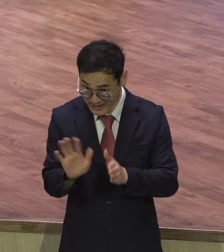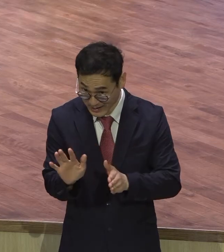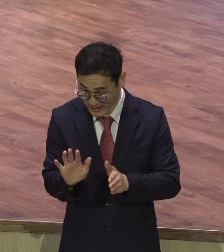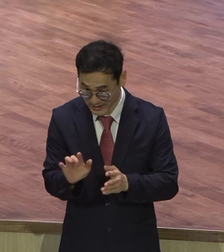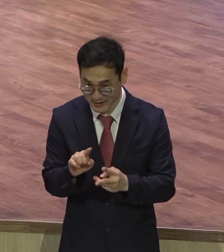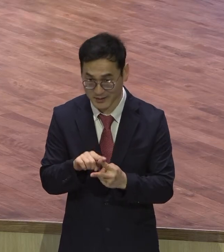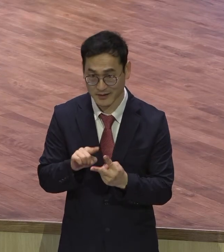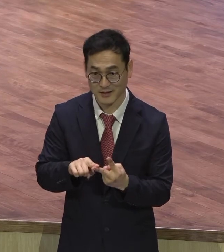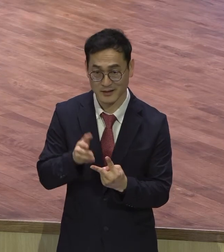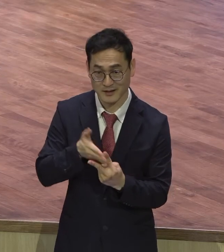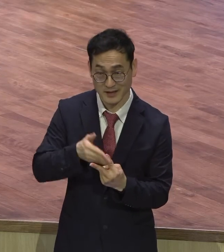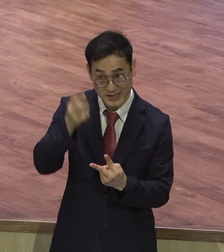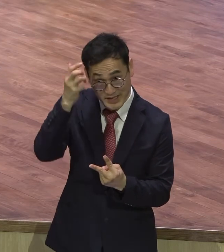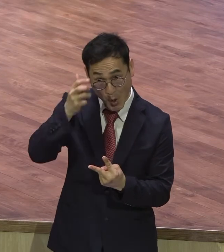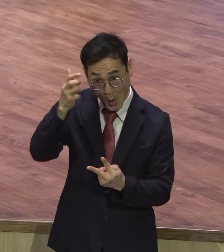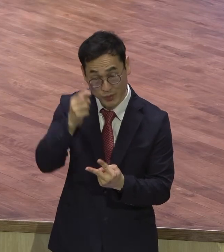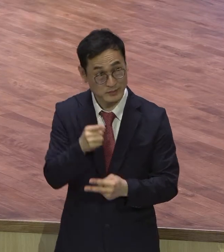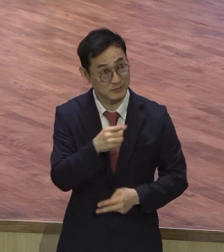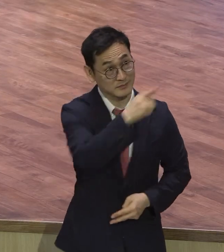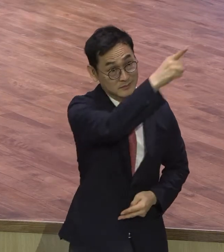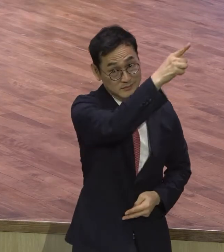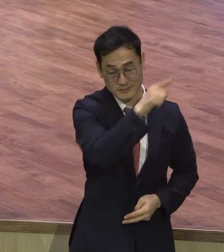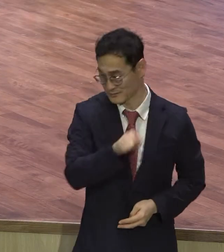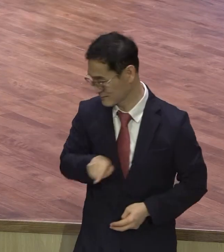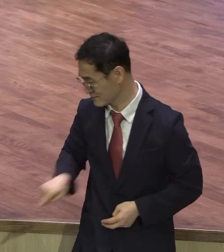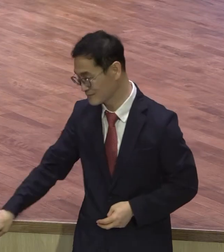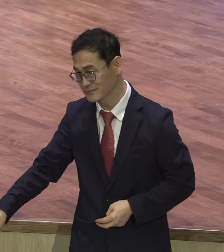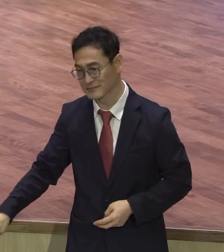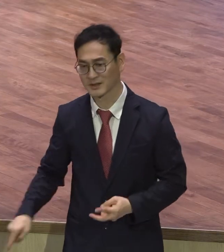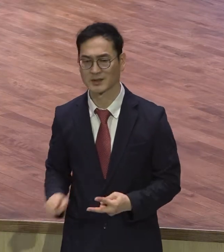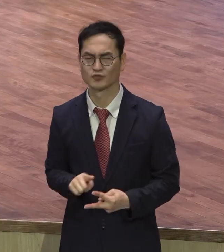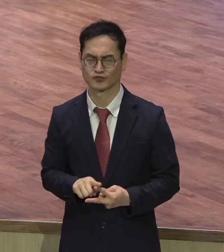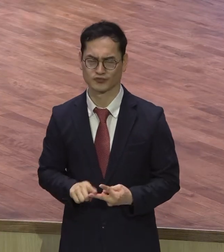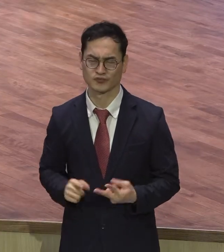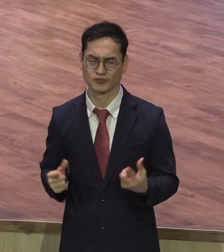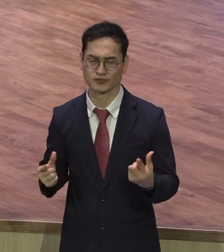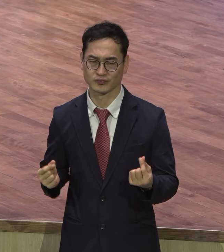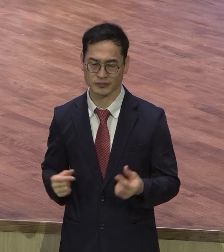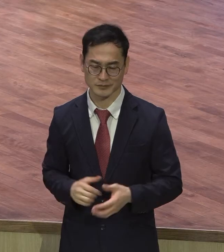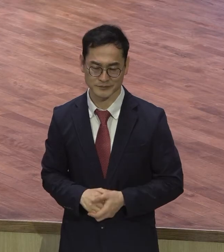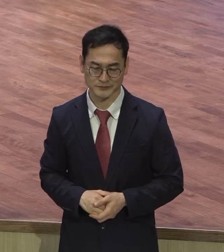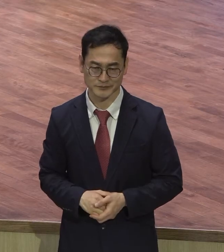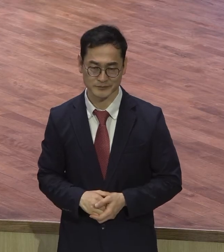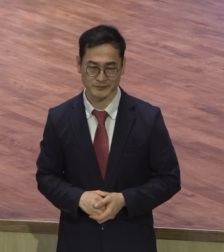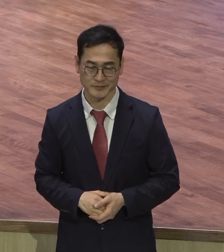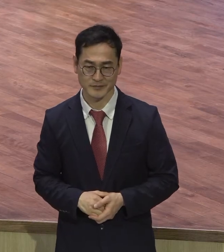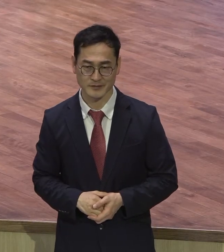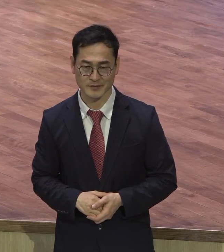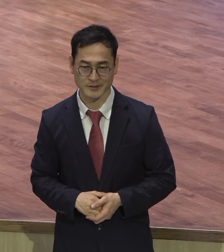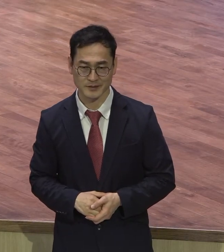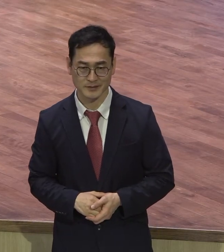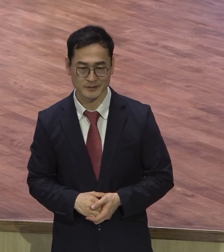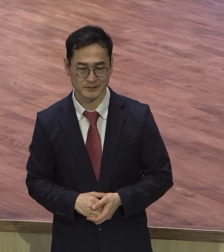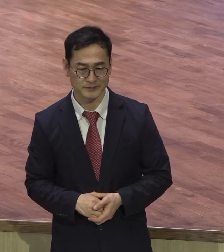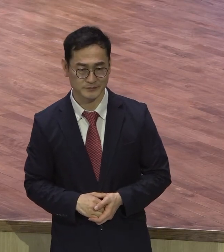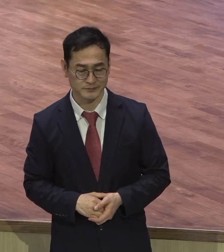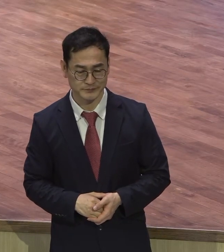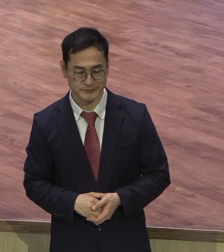예수님께서는 백부장의 놀라운 믿음을 보시고 하인을 말씀으로 치유하십니다 13절입니다